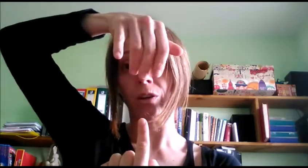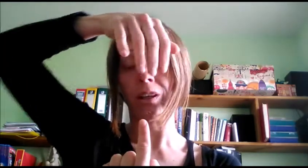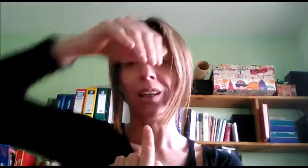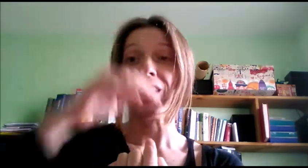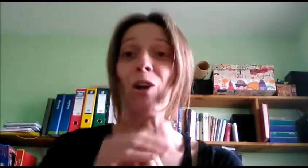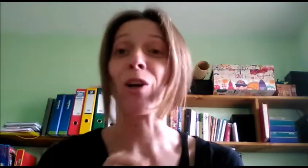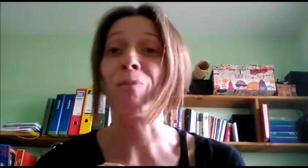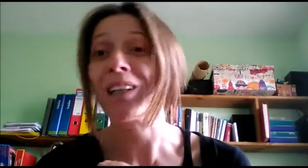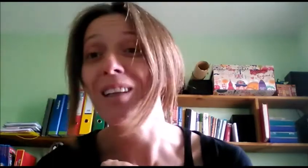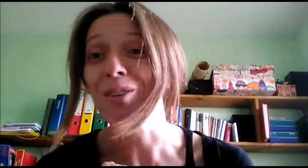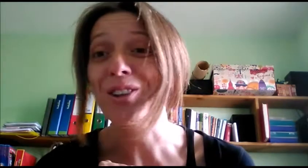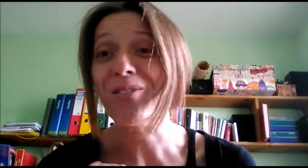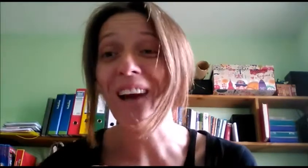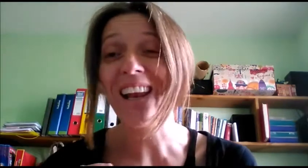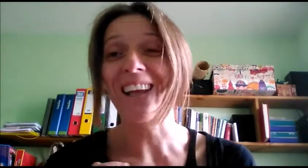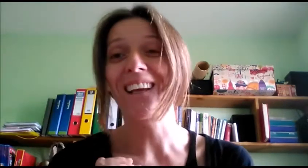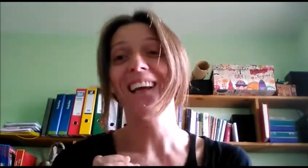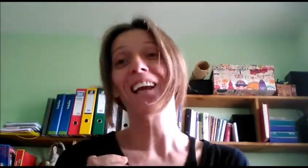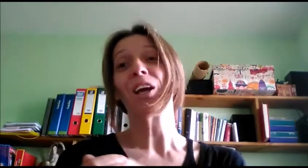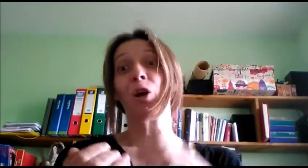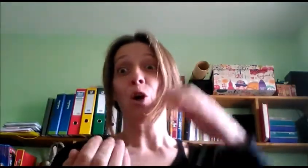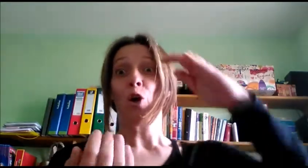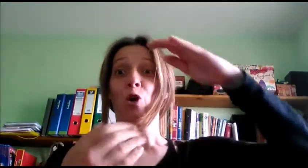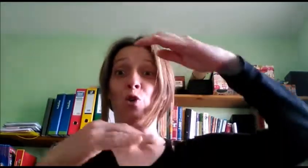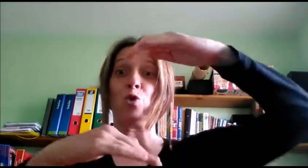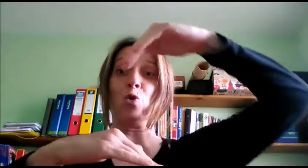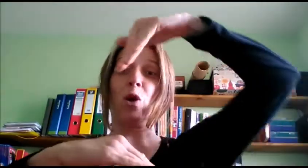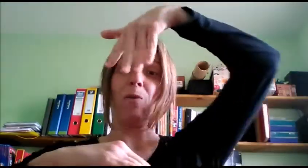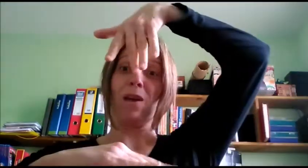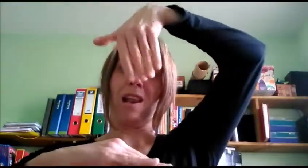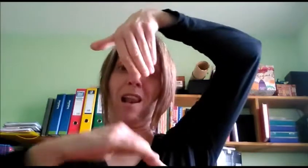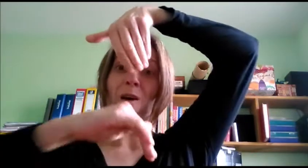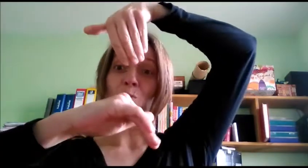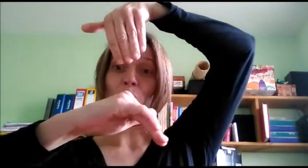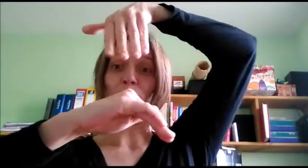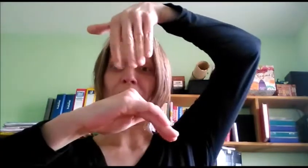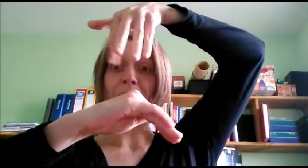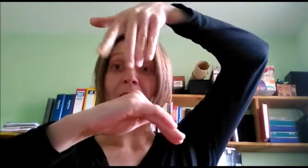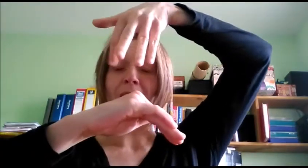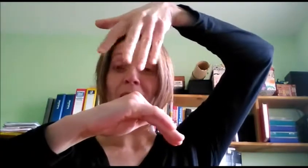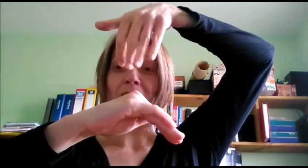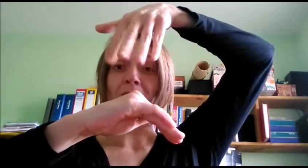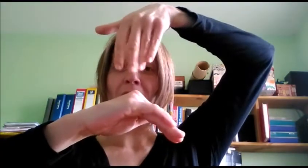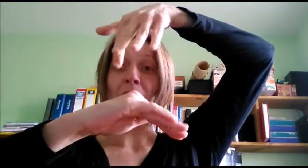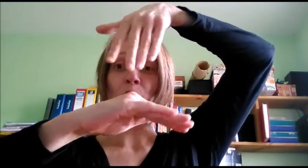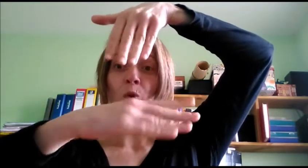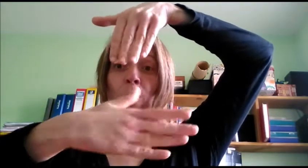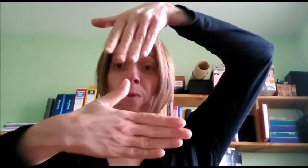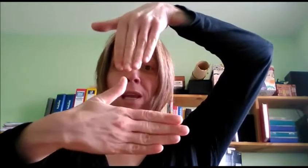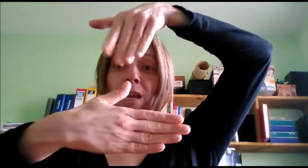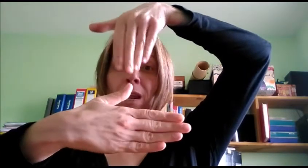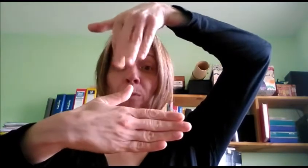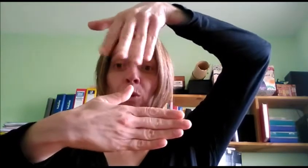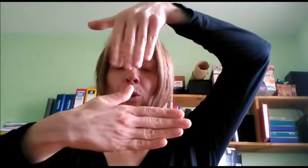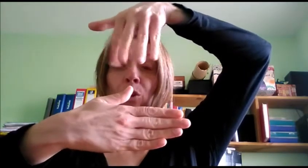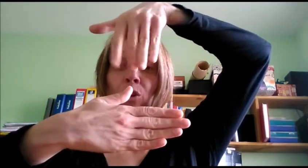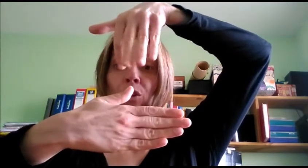Lo repetimos ¿Vale? Llueve en la montaña Llueve en el portón